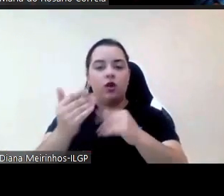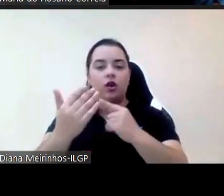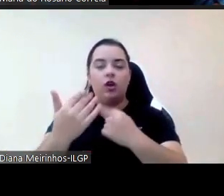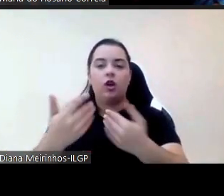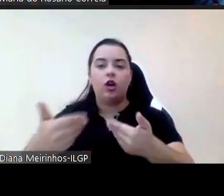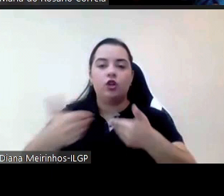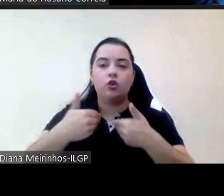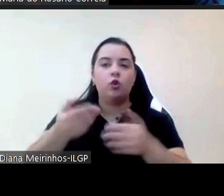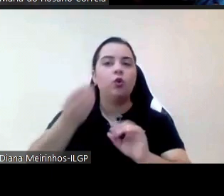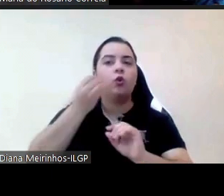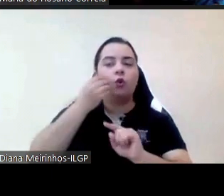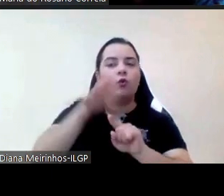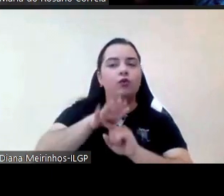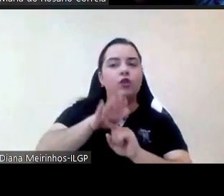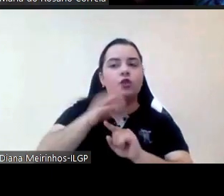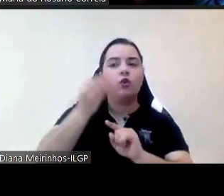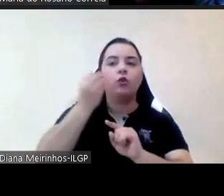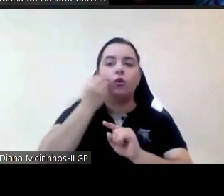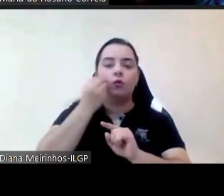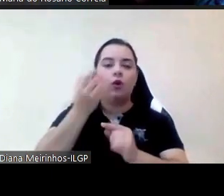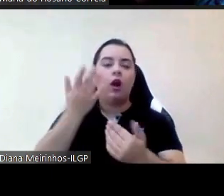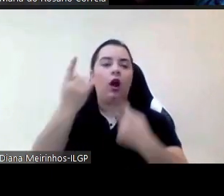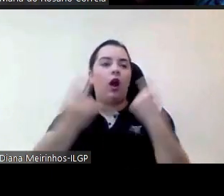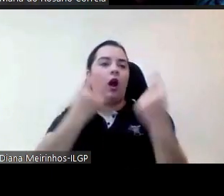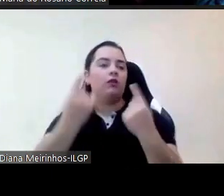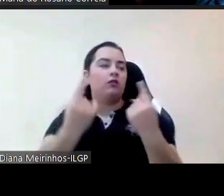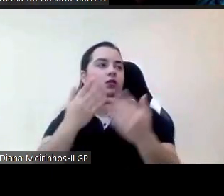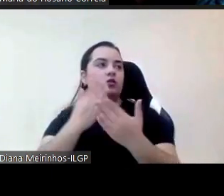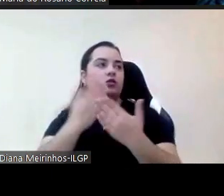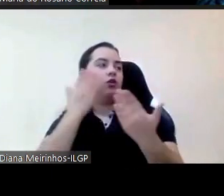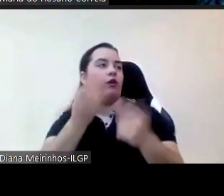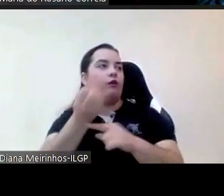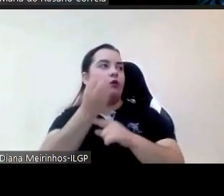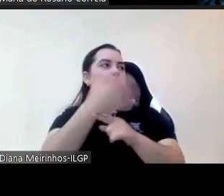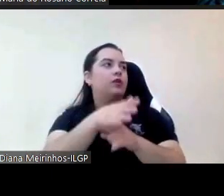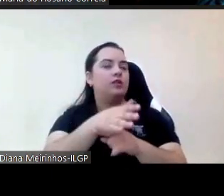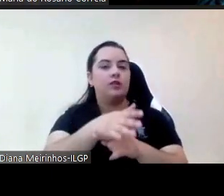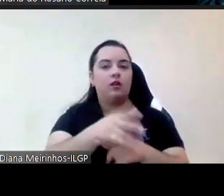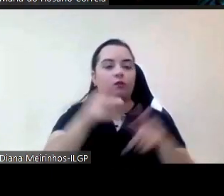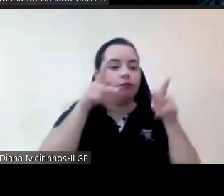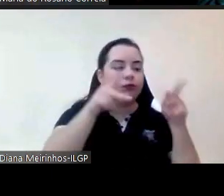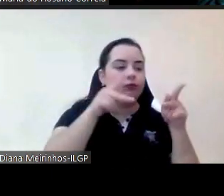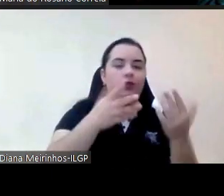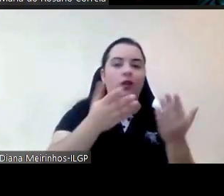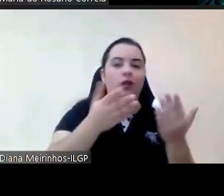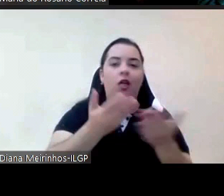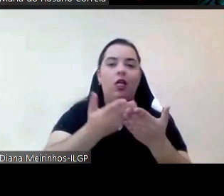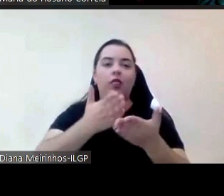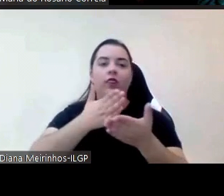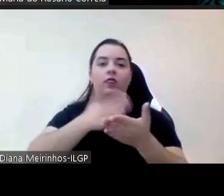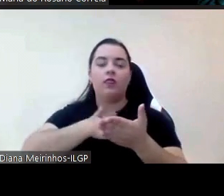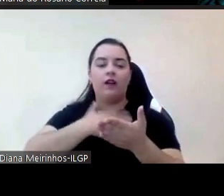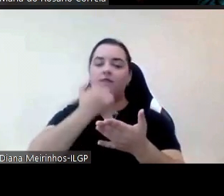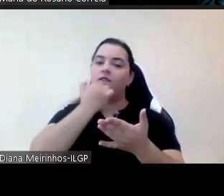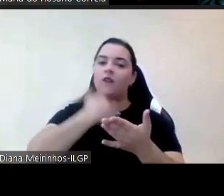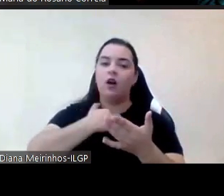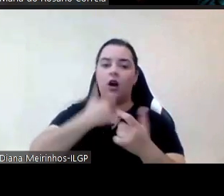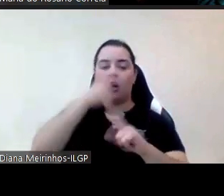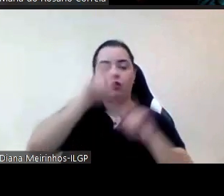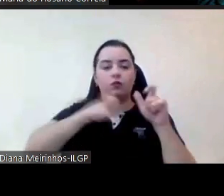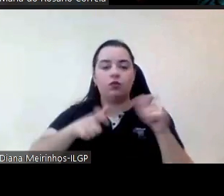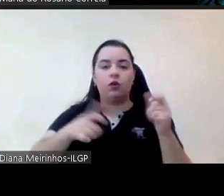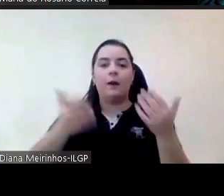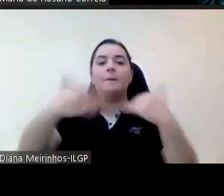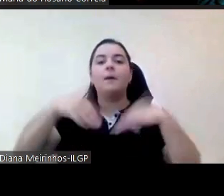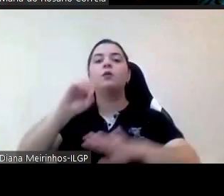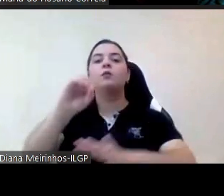da formação que é meramente pedagógica que é meramente da satisfação dos formantes mas o essencial é que nós percebamos